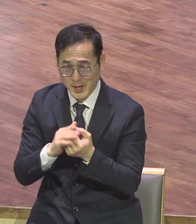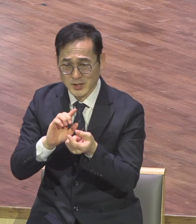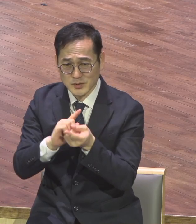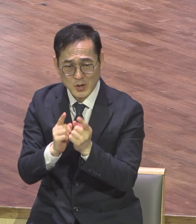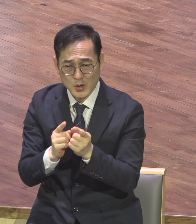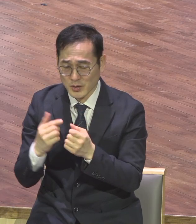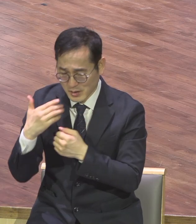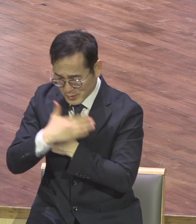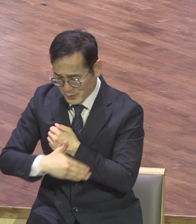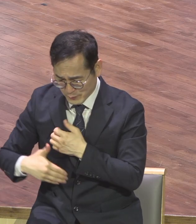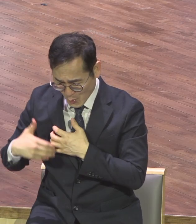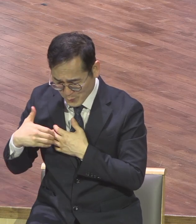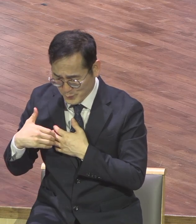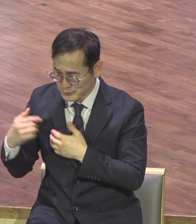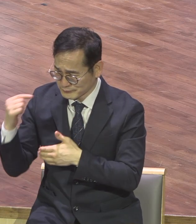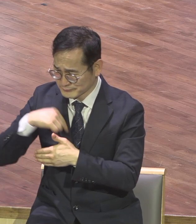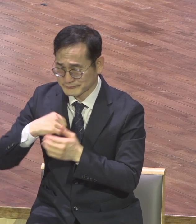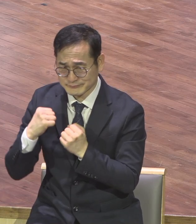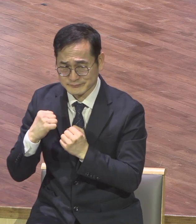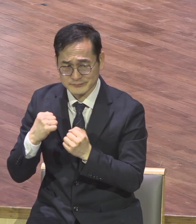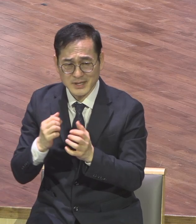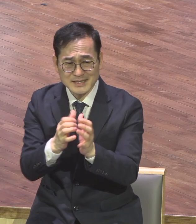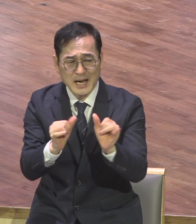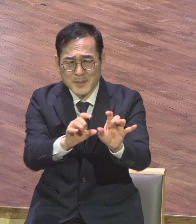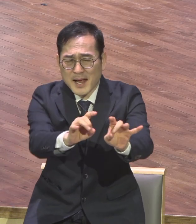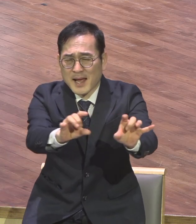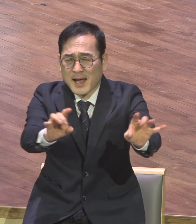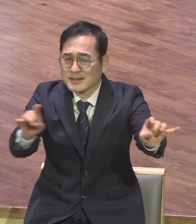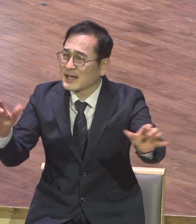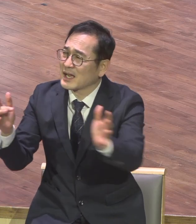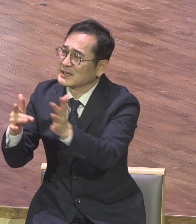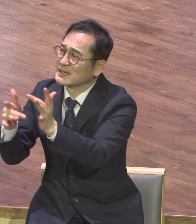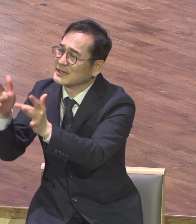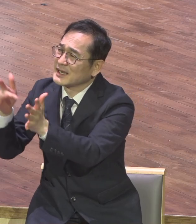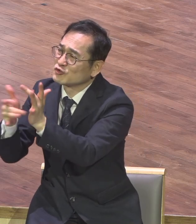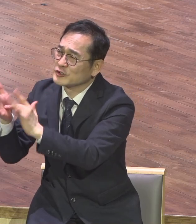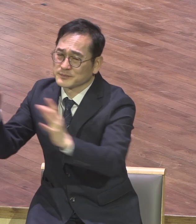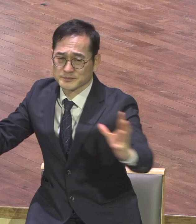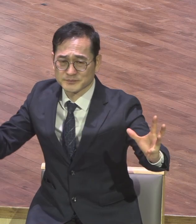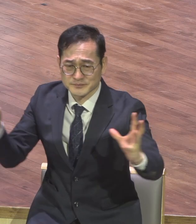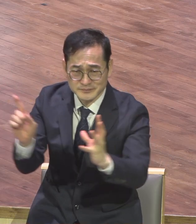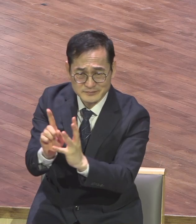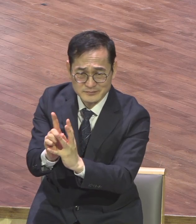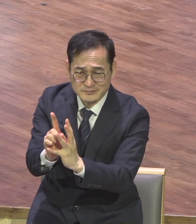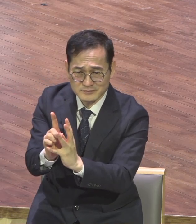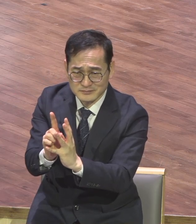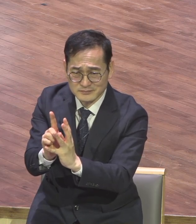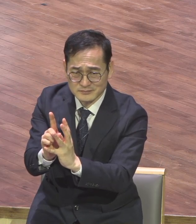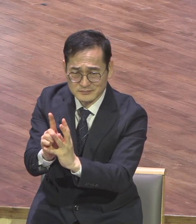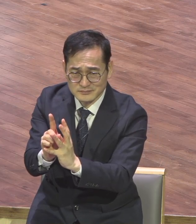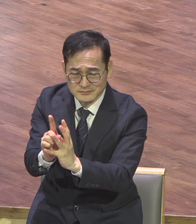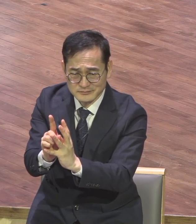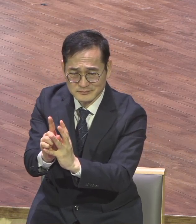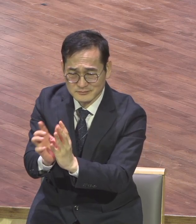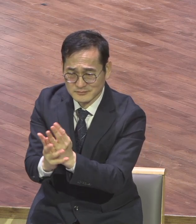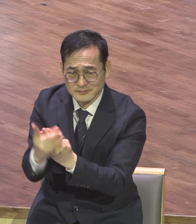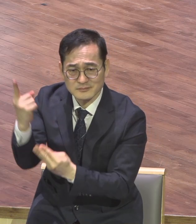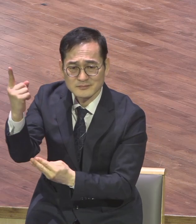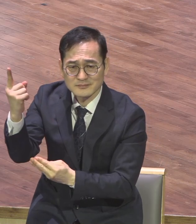당연한 거예요 하나로 사는 것 교회가 하나 되는 게 당연한 거예요 뭐 특별한 거 아닙니다 교회가